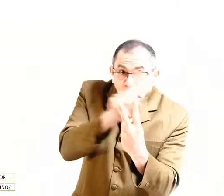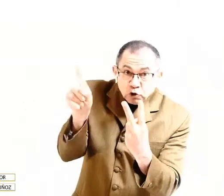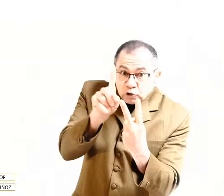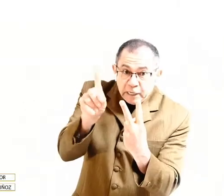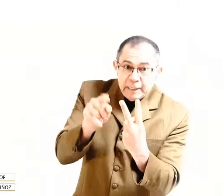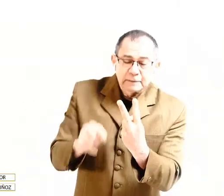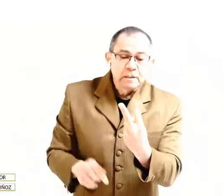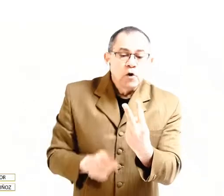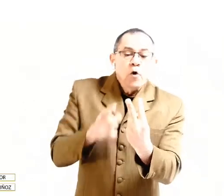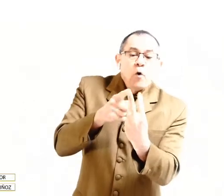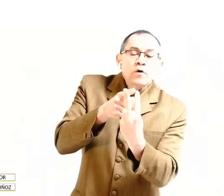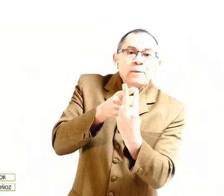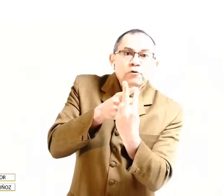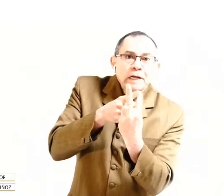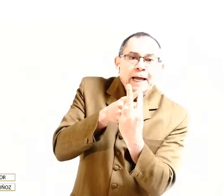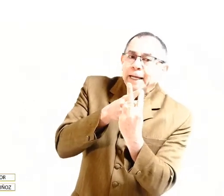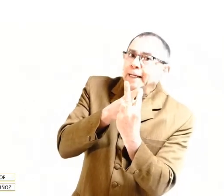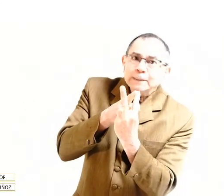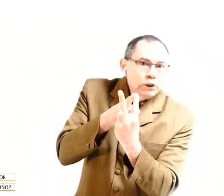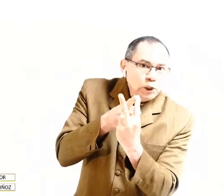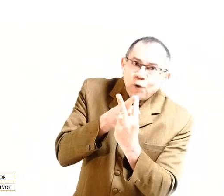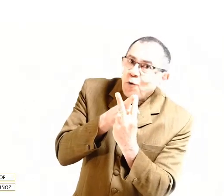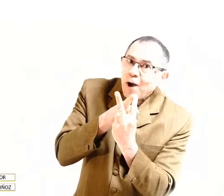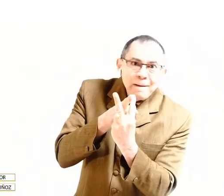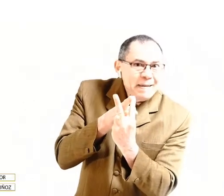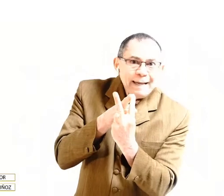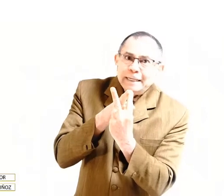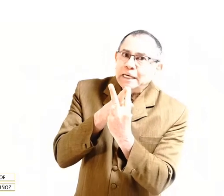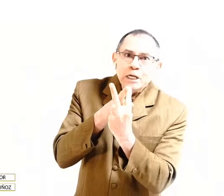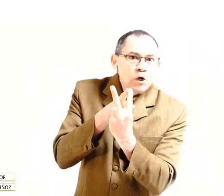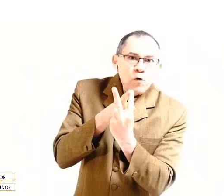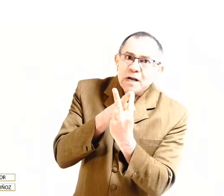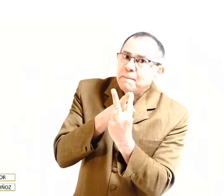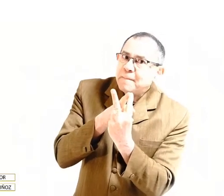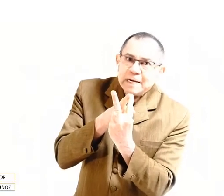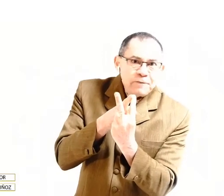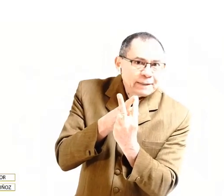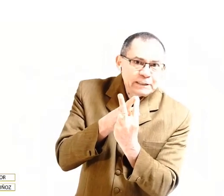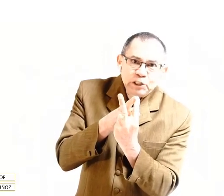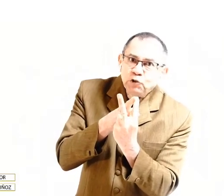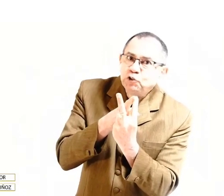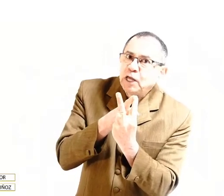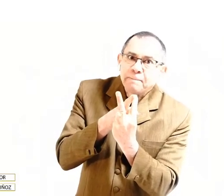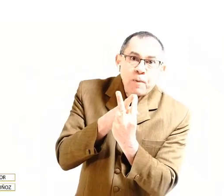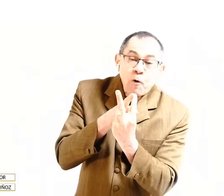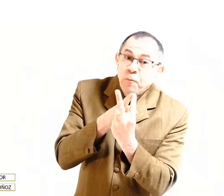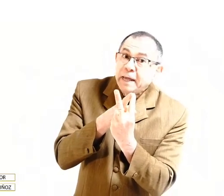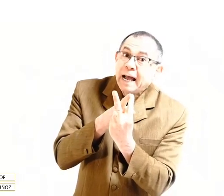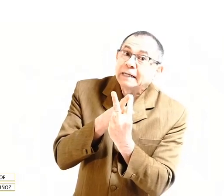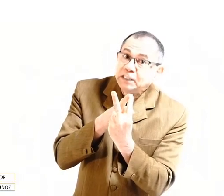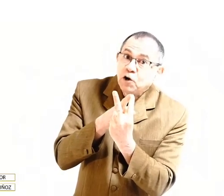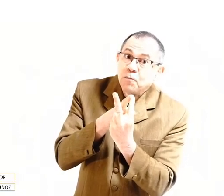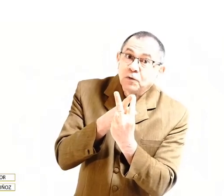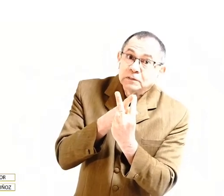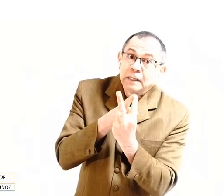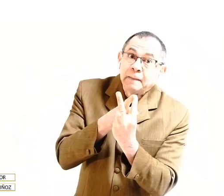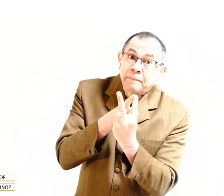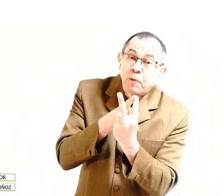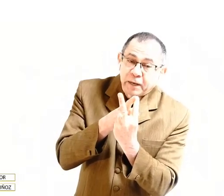Doctrinas, una doctrina en donde no había ninguna manifestación de poder, así como el poder,